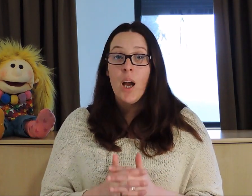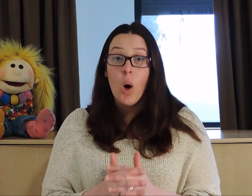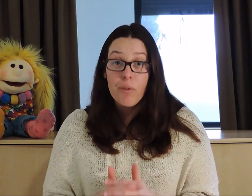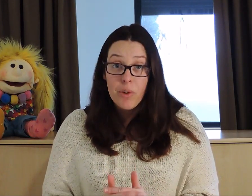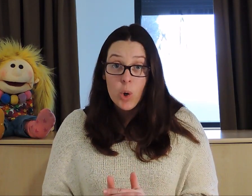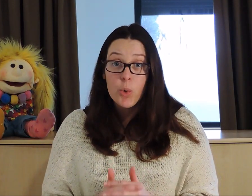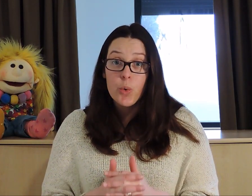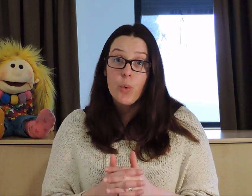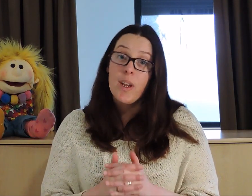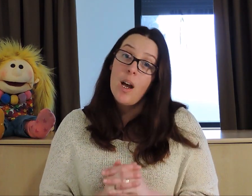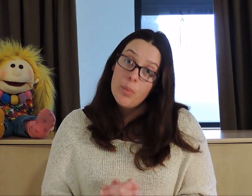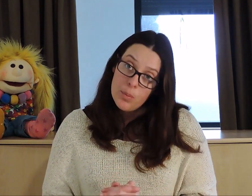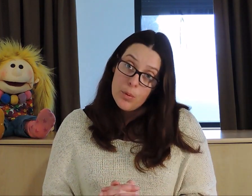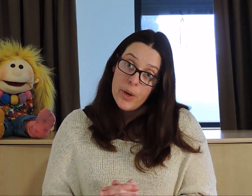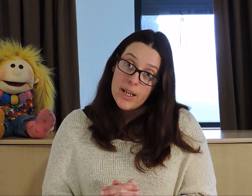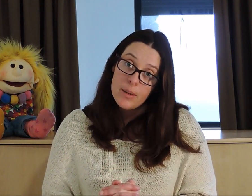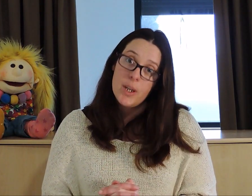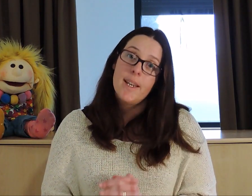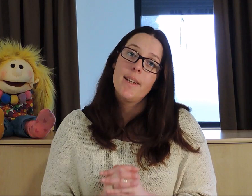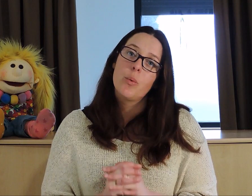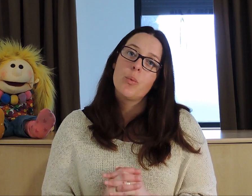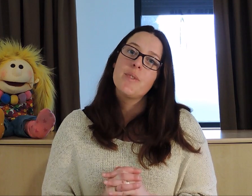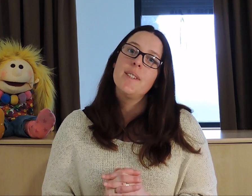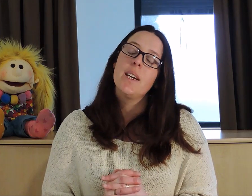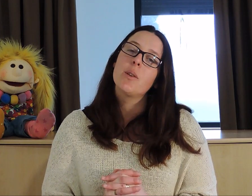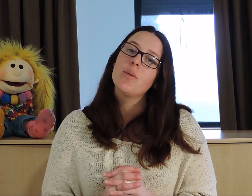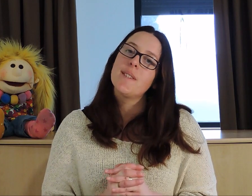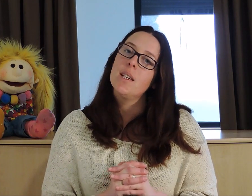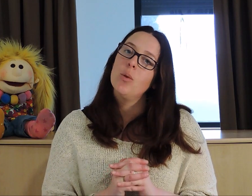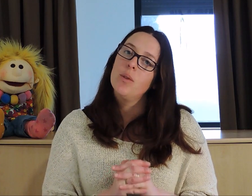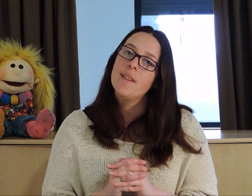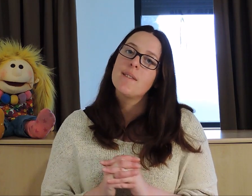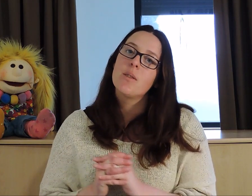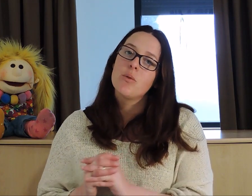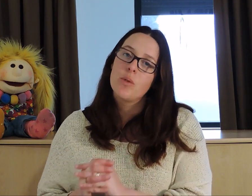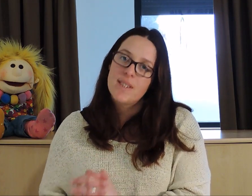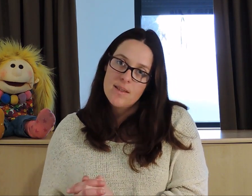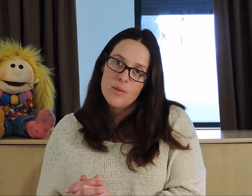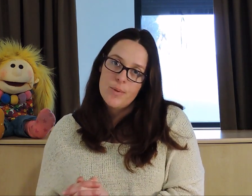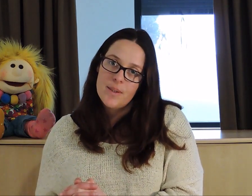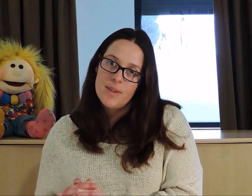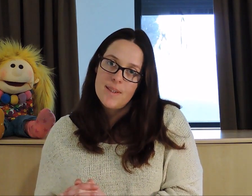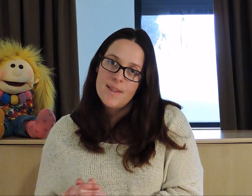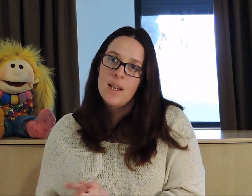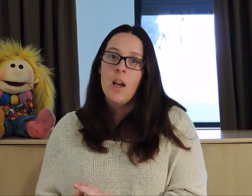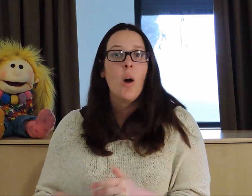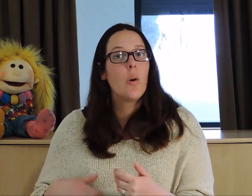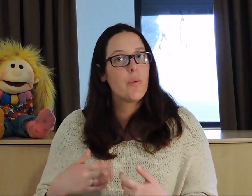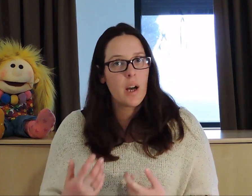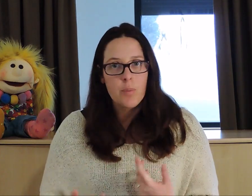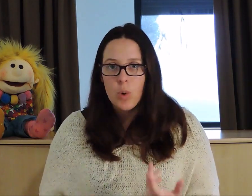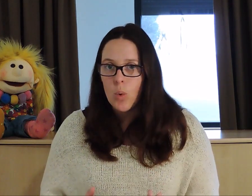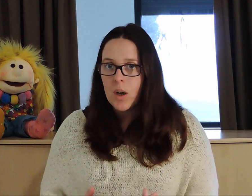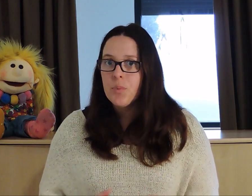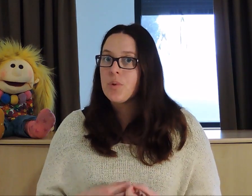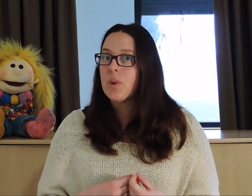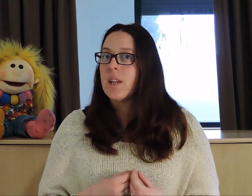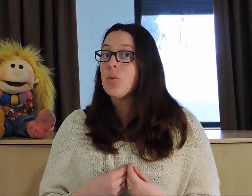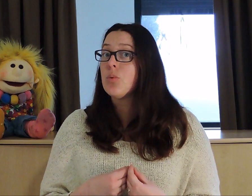En France, on est un peu plus bas que la moyenne, on considère que c'est une naissance sur 770. On verra pourquoi, puisqu'il y a